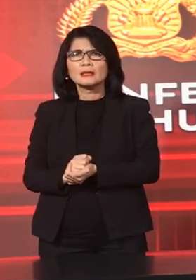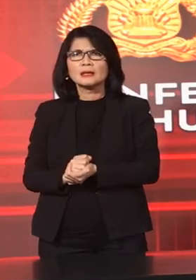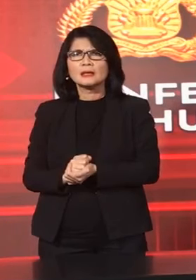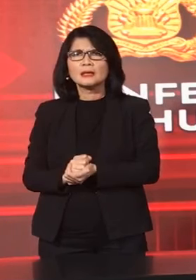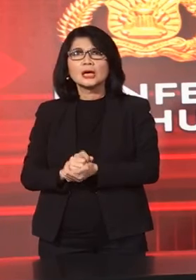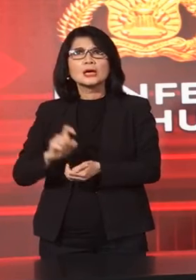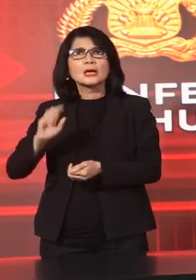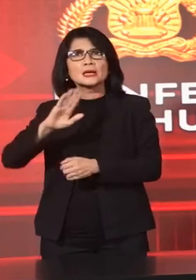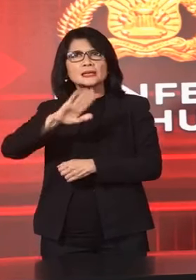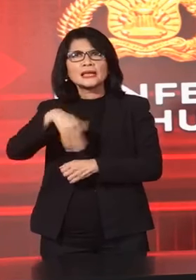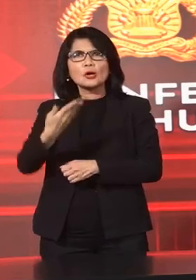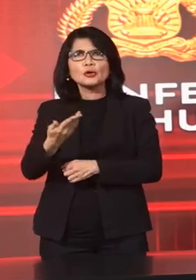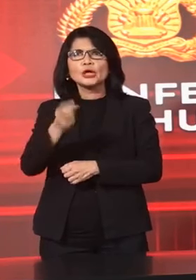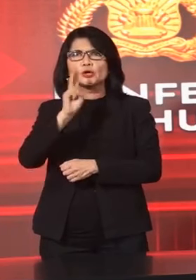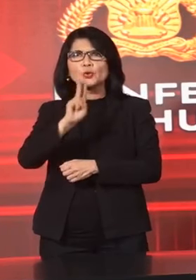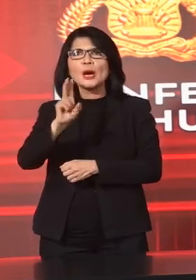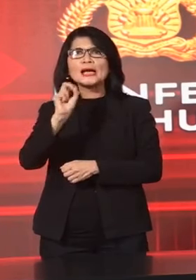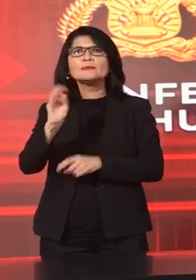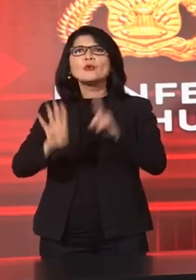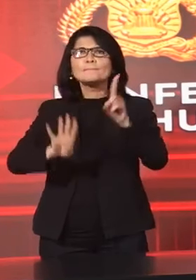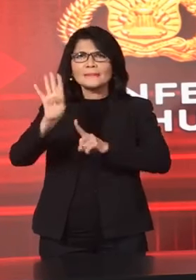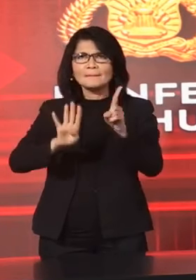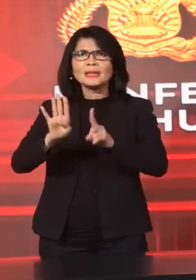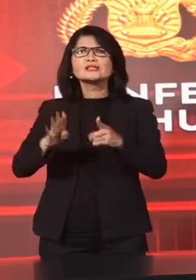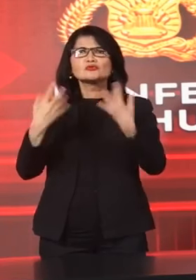Tahun 2014